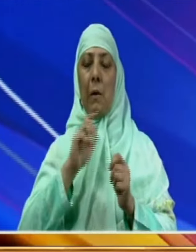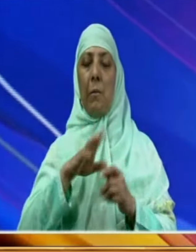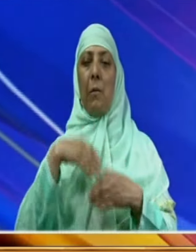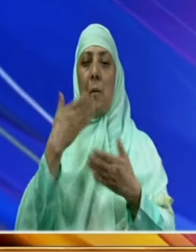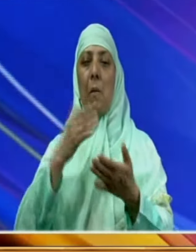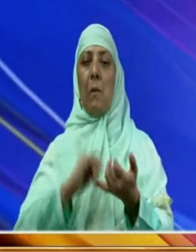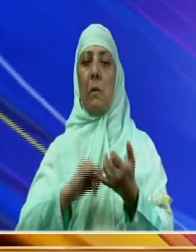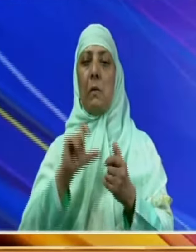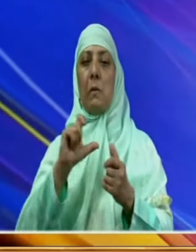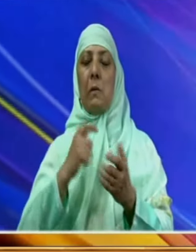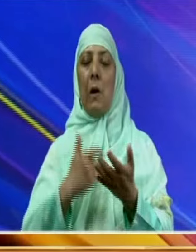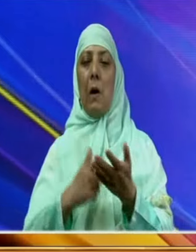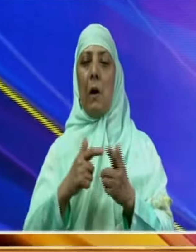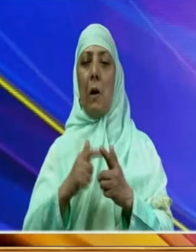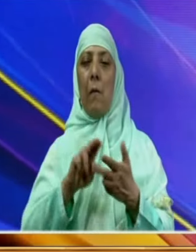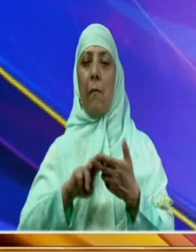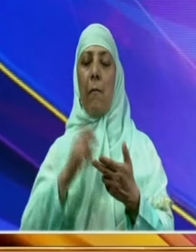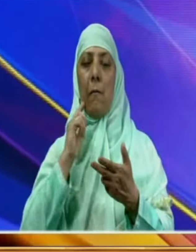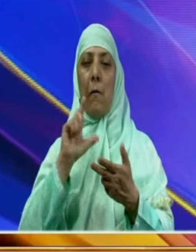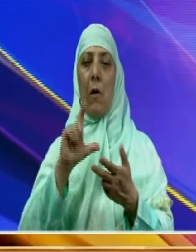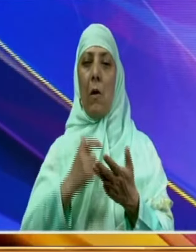اپنی جانوں کا نظرانہ پیش کیا